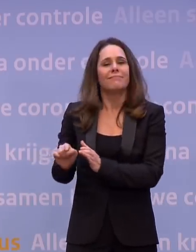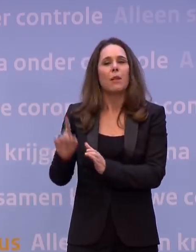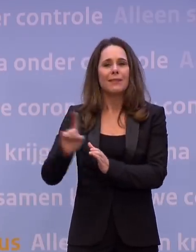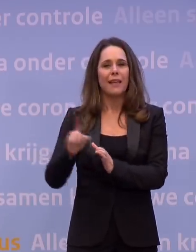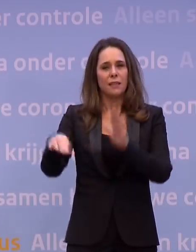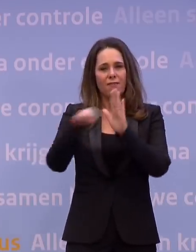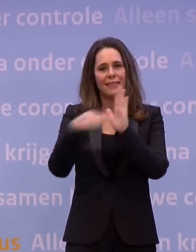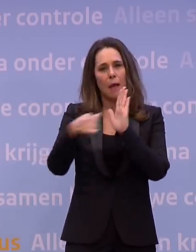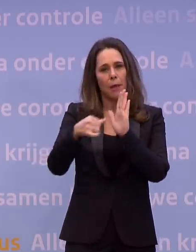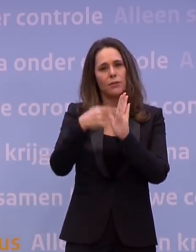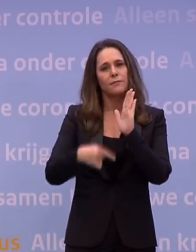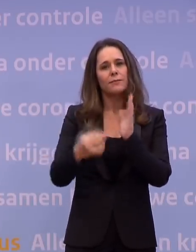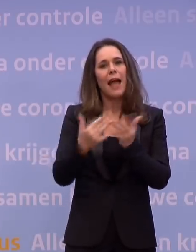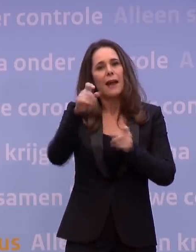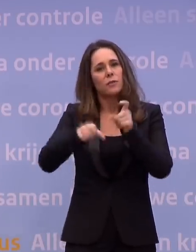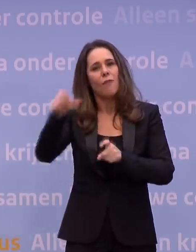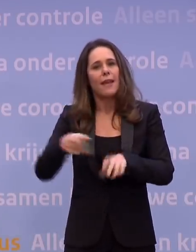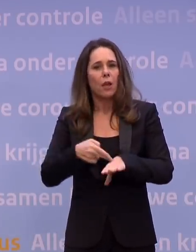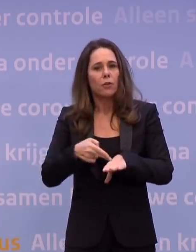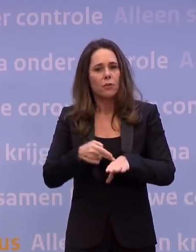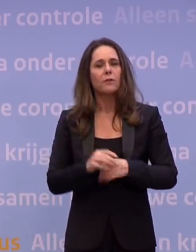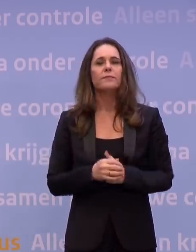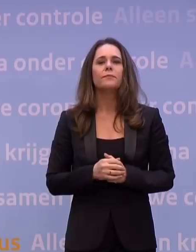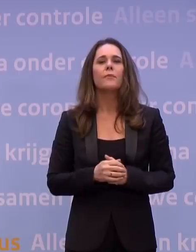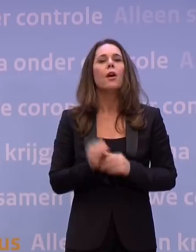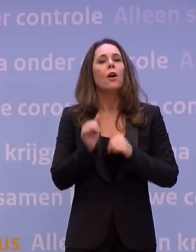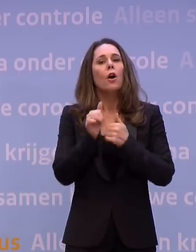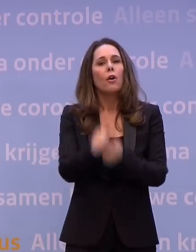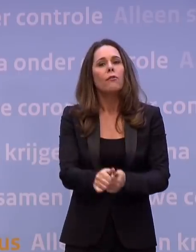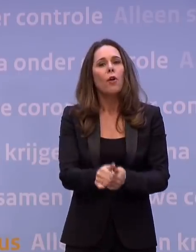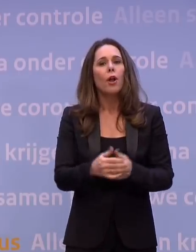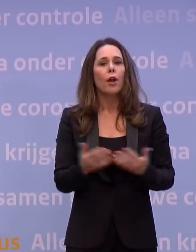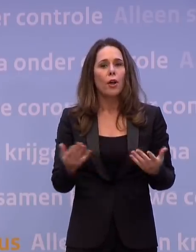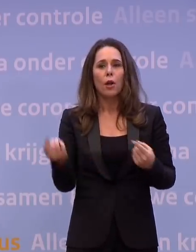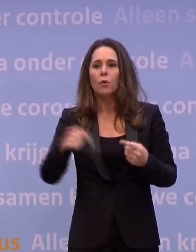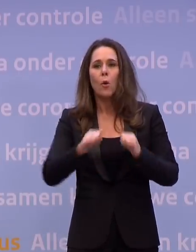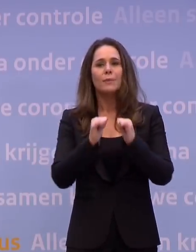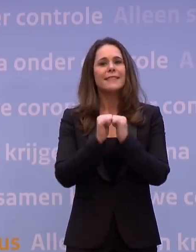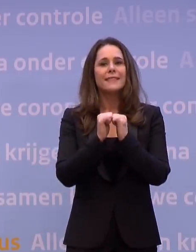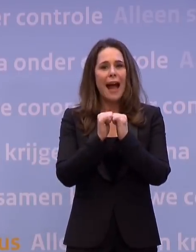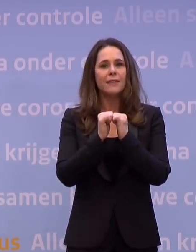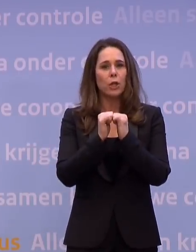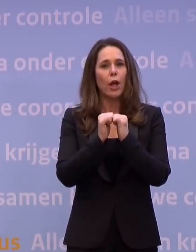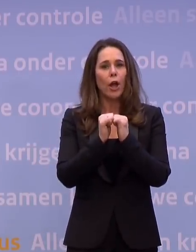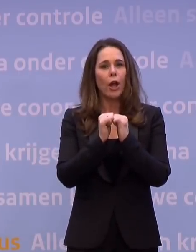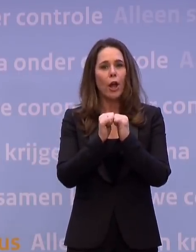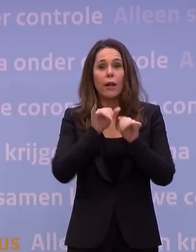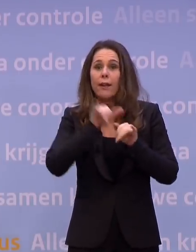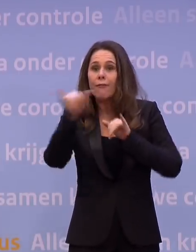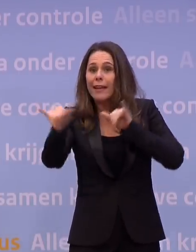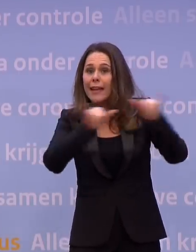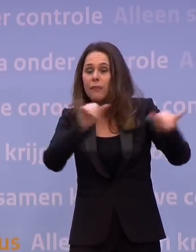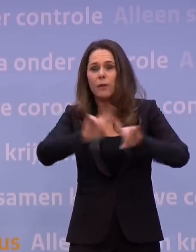een paar weken. En daarom in de tussentijd komt er met ingang van aanstaande zaterdag een vliegverbod voor